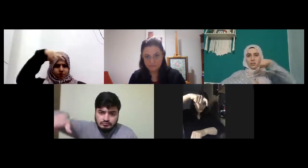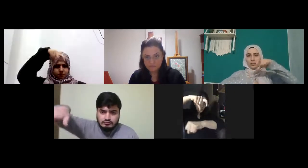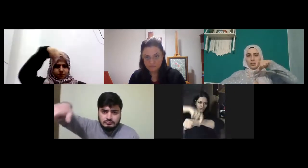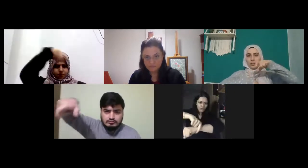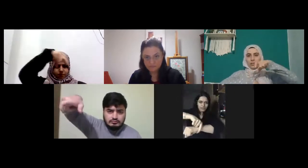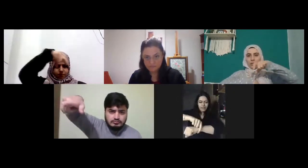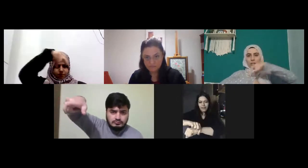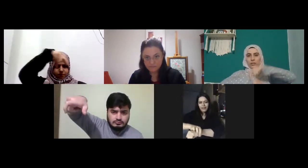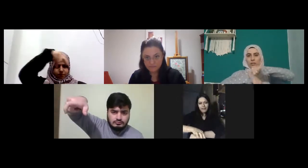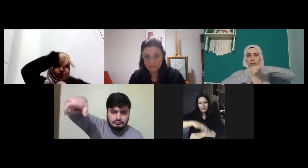hastane